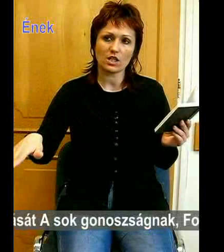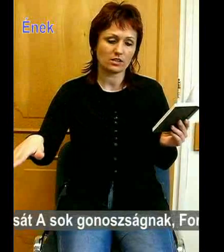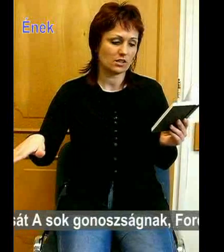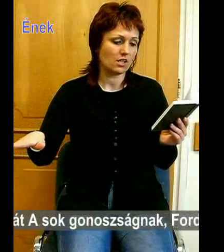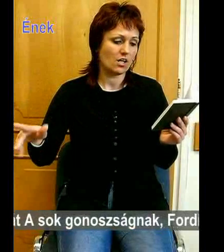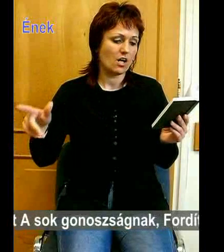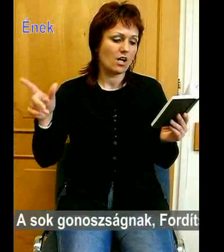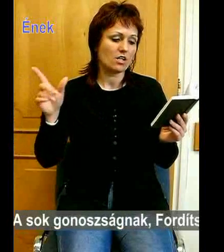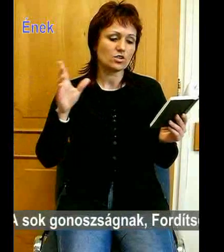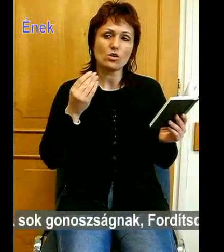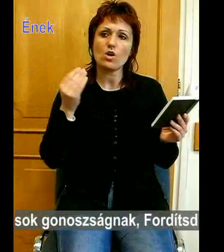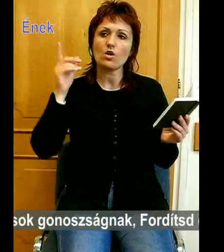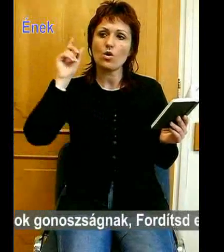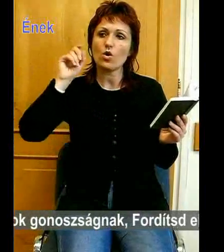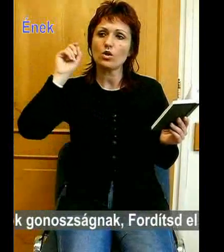Mőlik rosszígat,